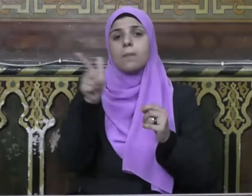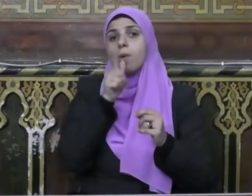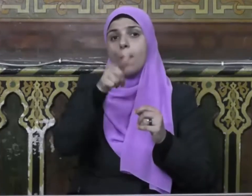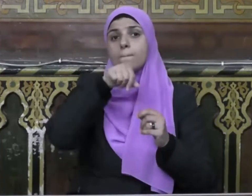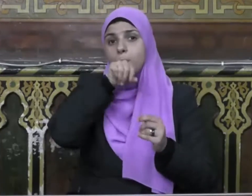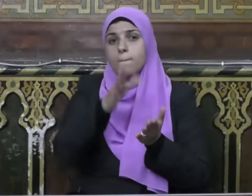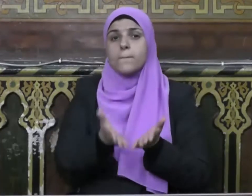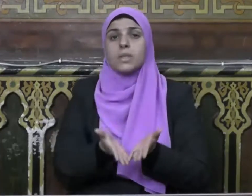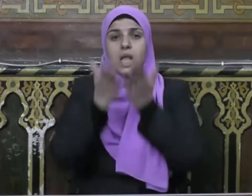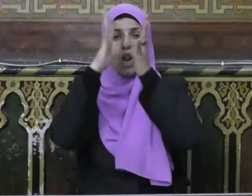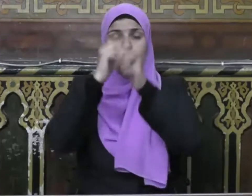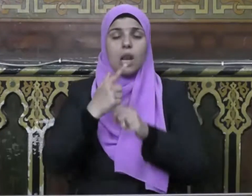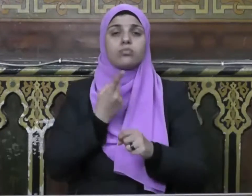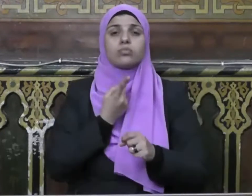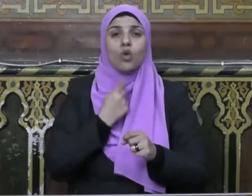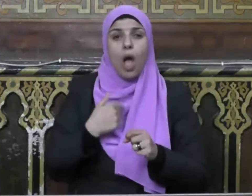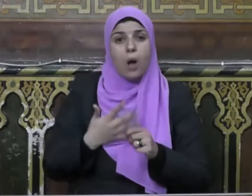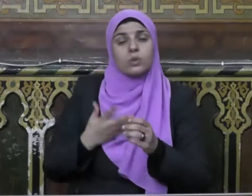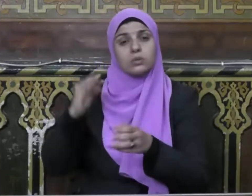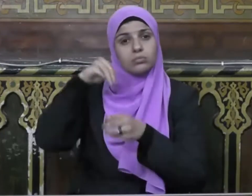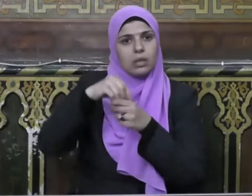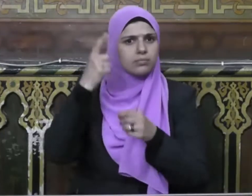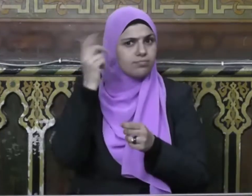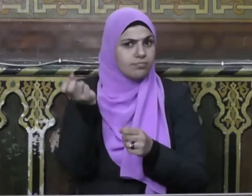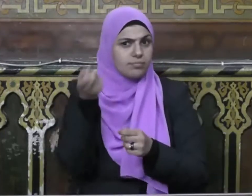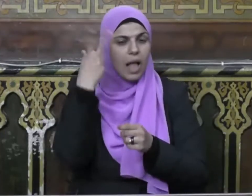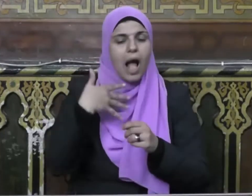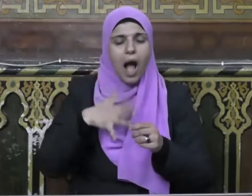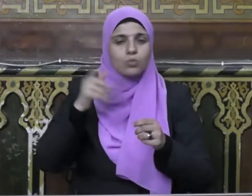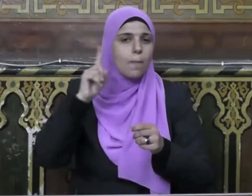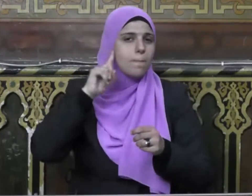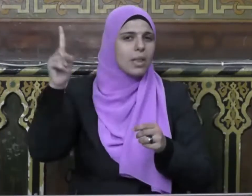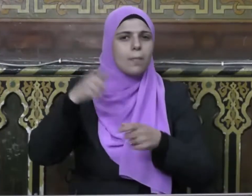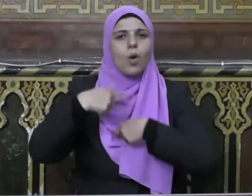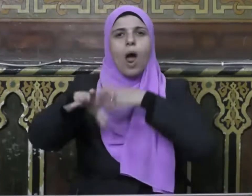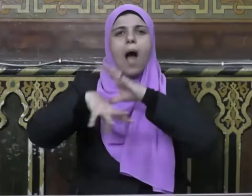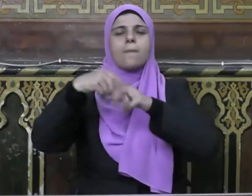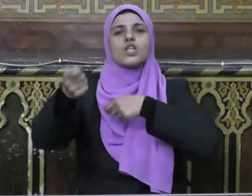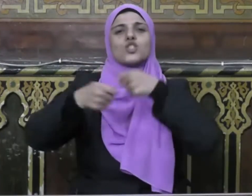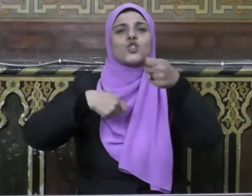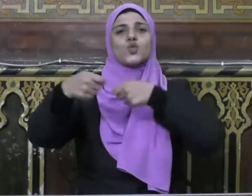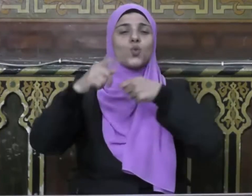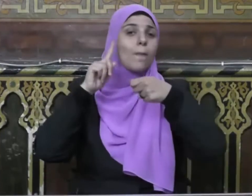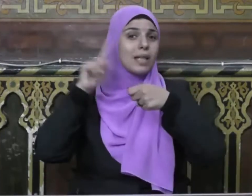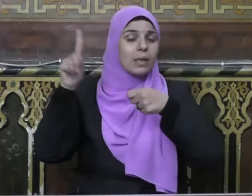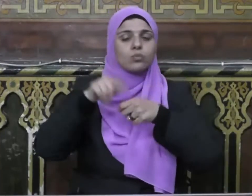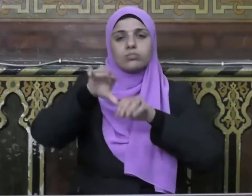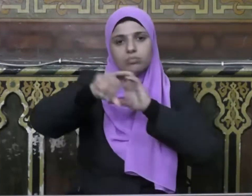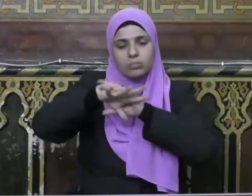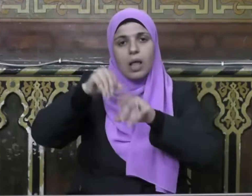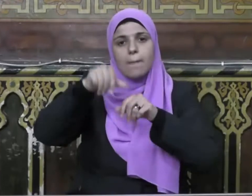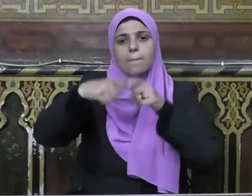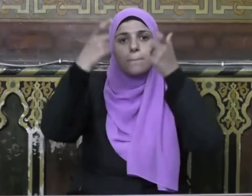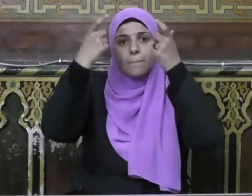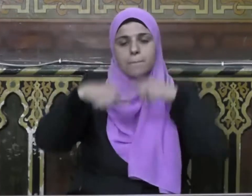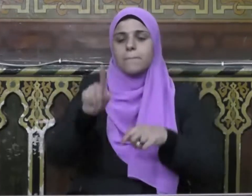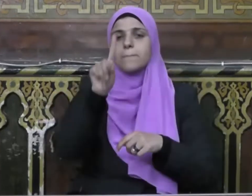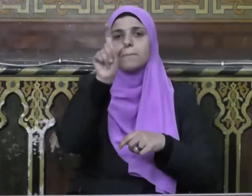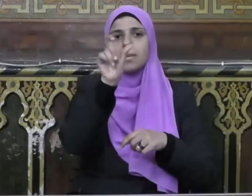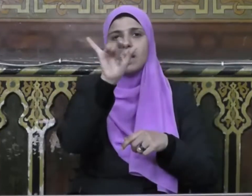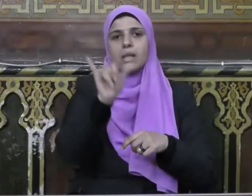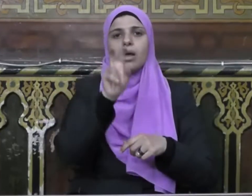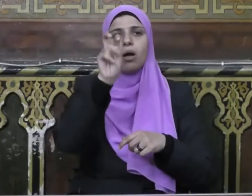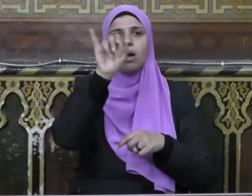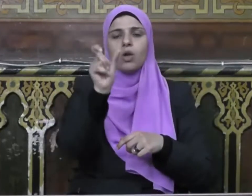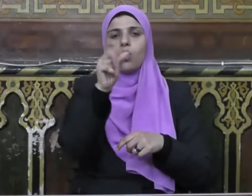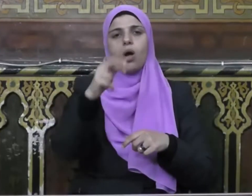أراد رسول الله صلى الله عليه وسلم أن يجعل للمدينة سوق أتى سوق بني